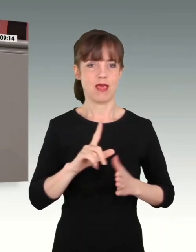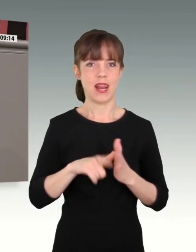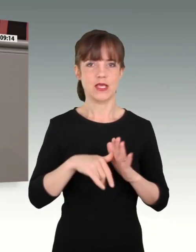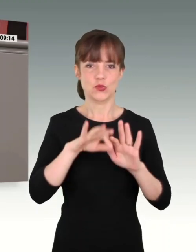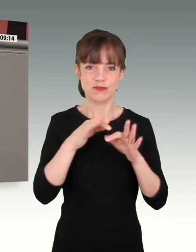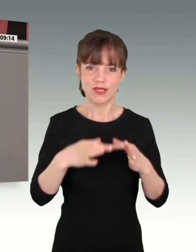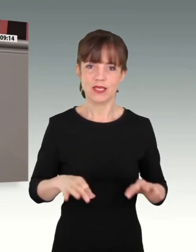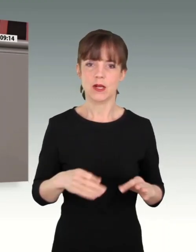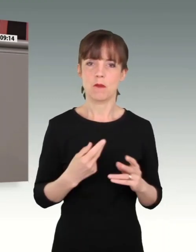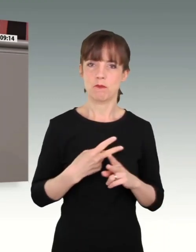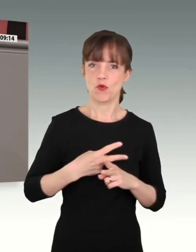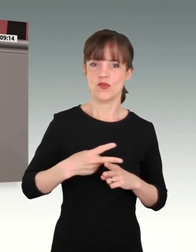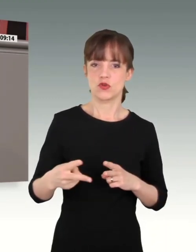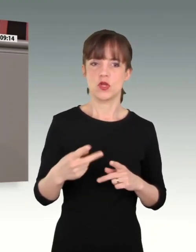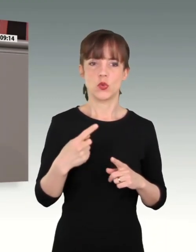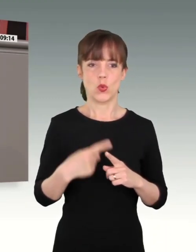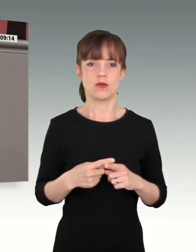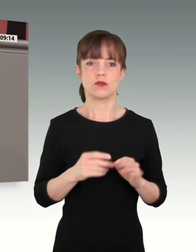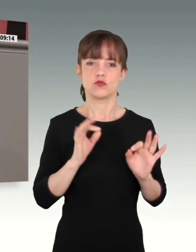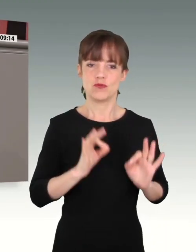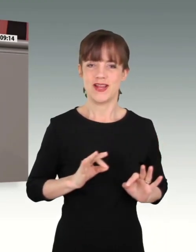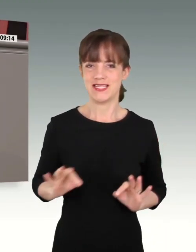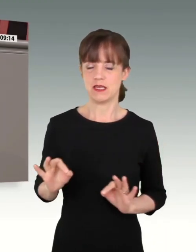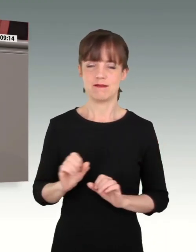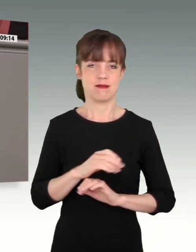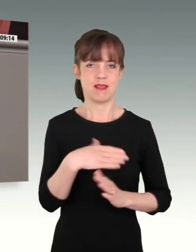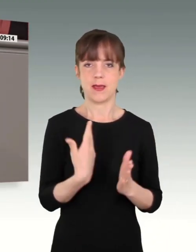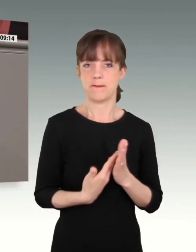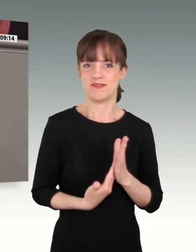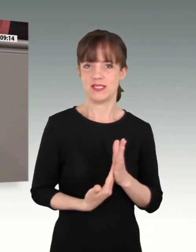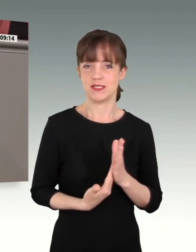gestellt. Und dafür gilt Ihnen unser aller Dank und Respekt.